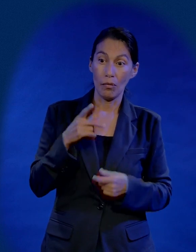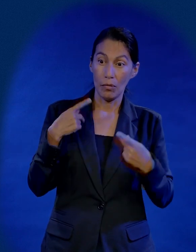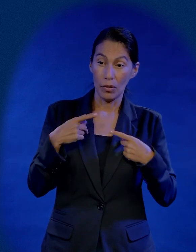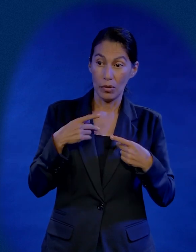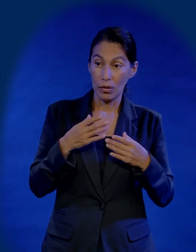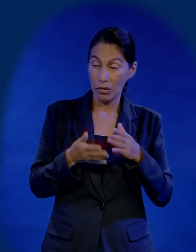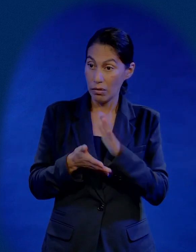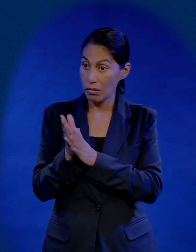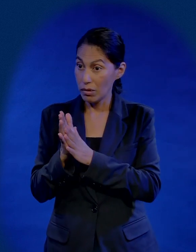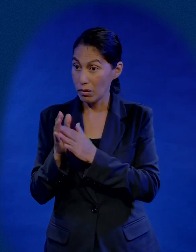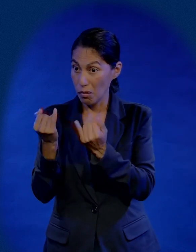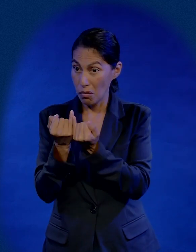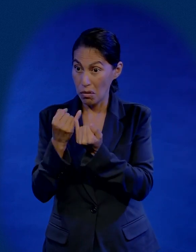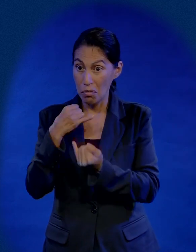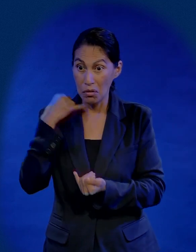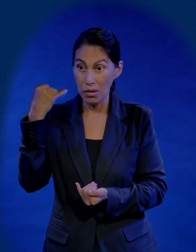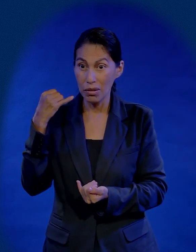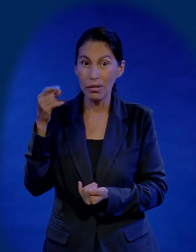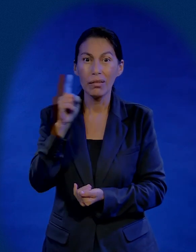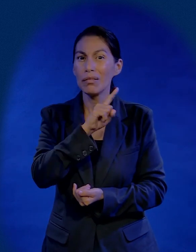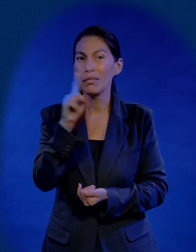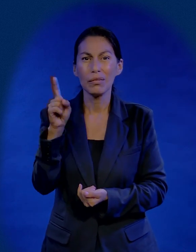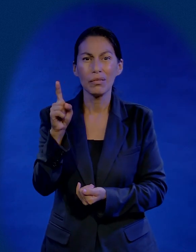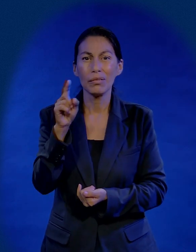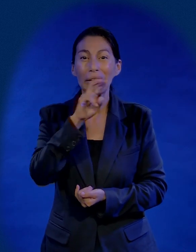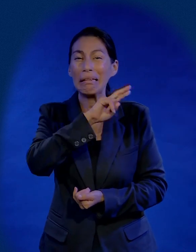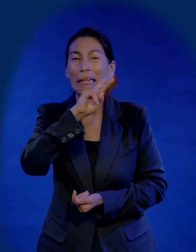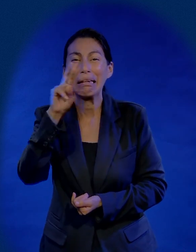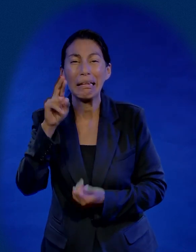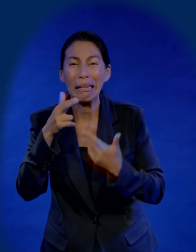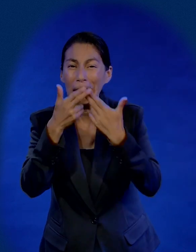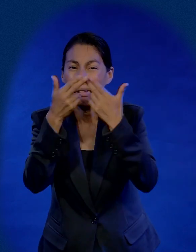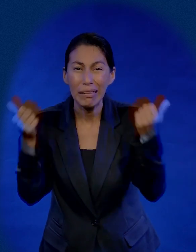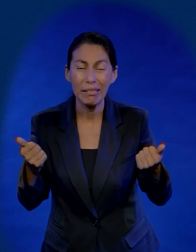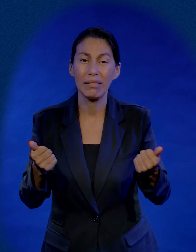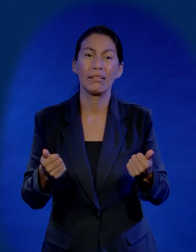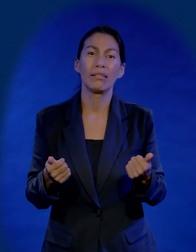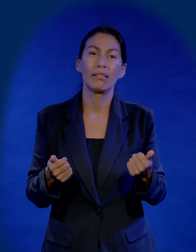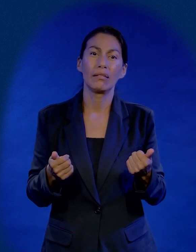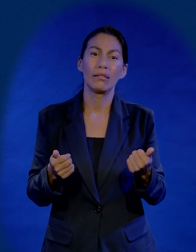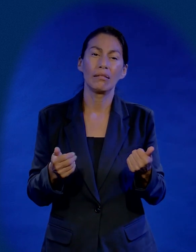pero que nadie nadie salga como Judas nadie